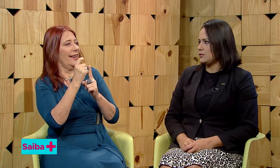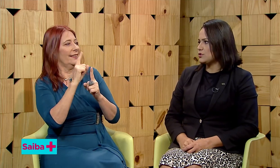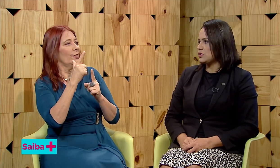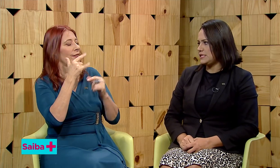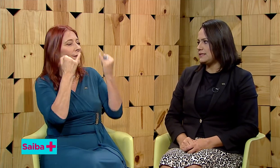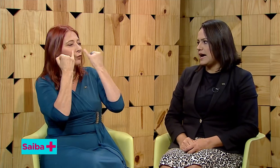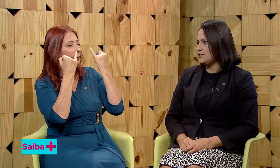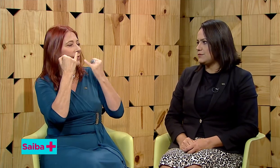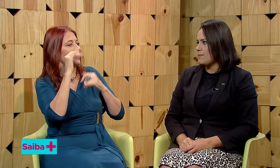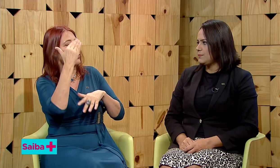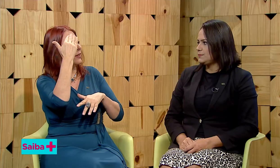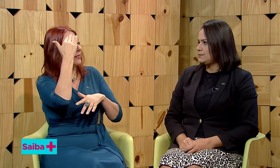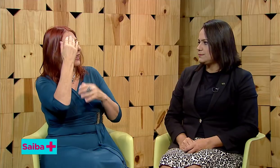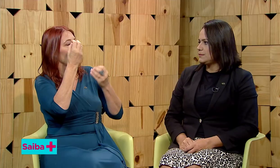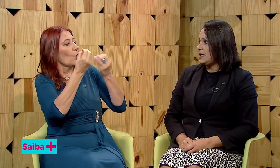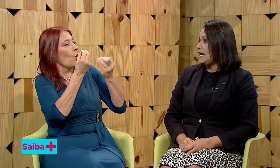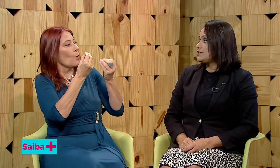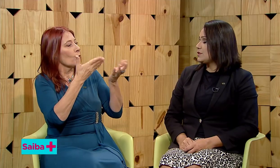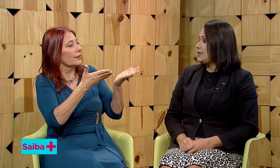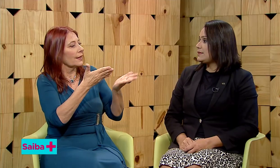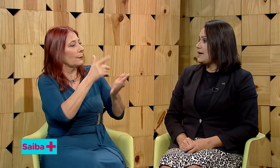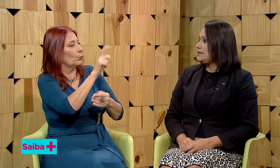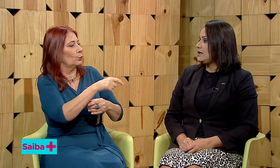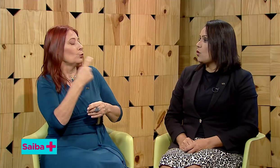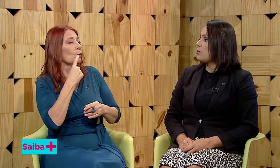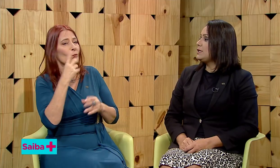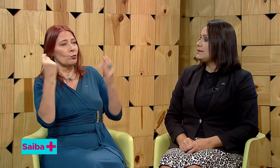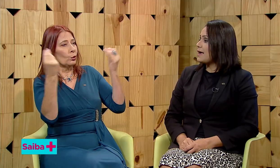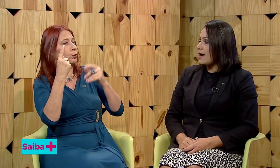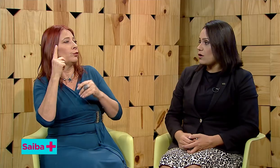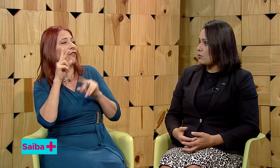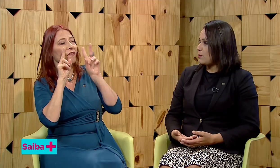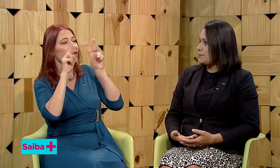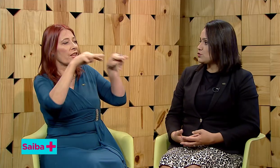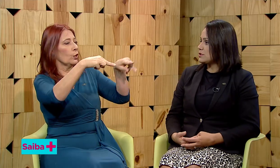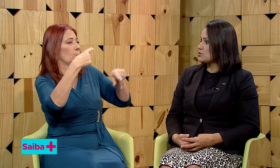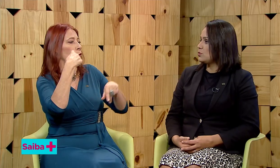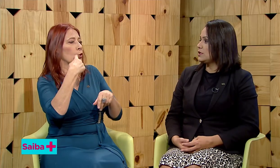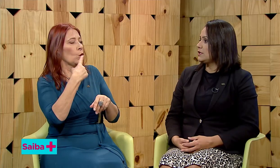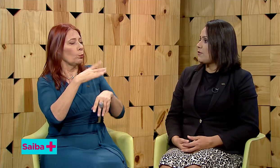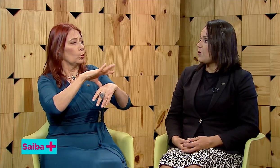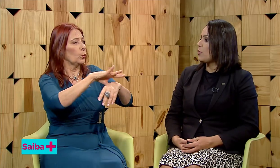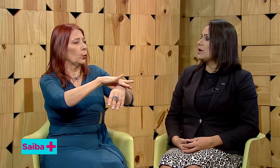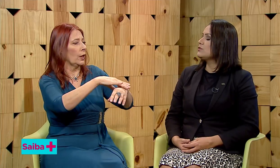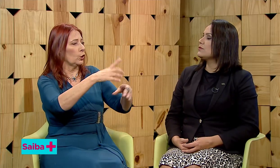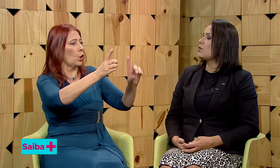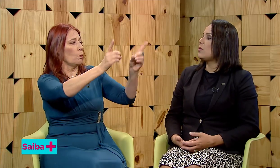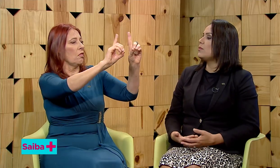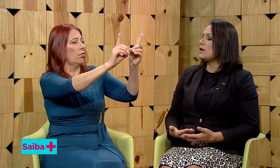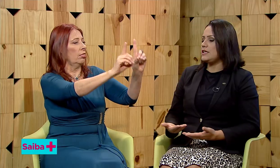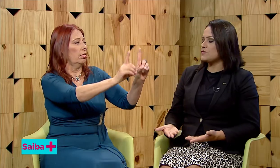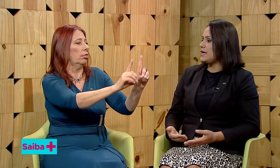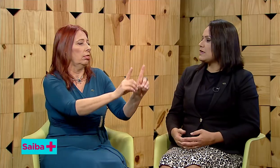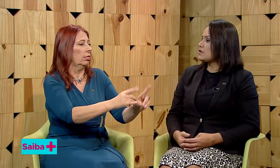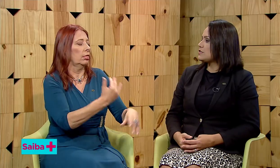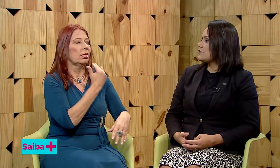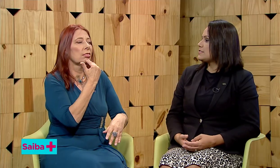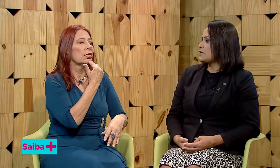da sociedade. Eles não entendem como lidar com uma pessoa surda. Quando, como, eles veem, às vezes, a